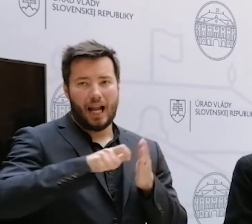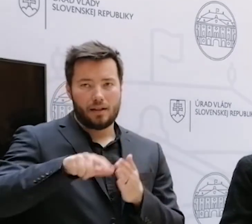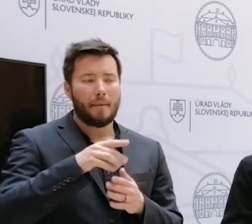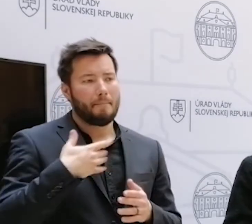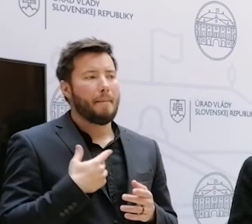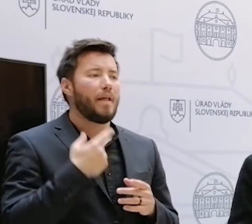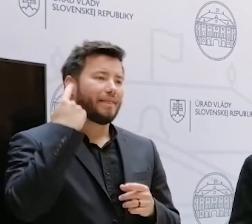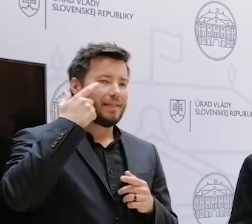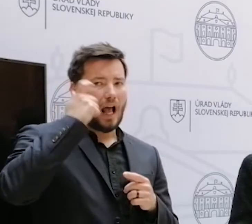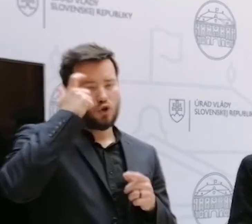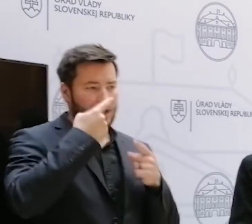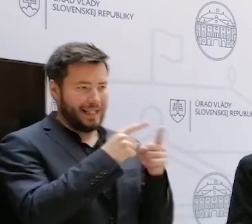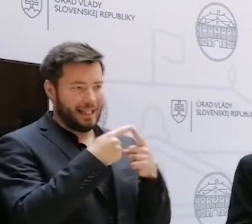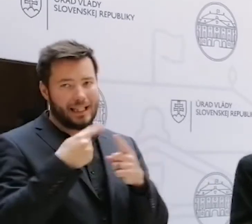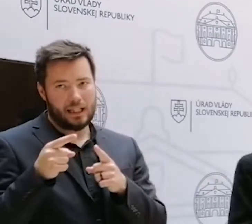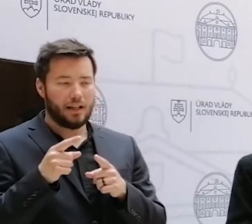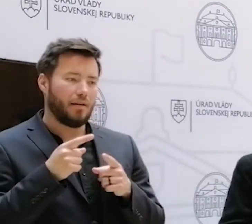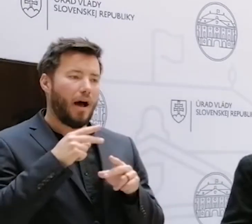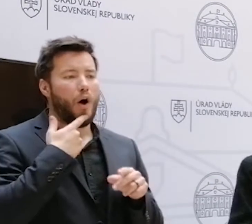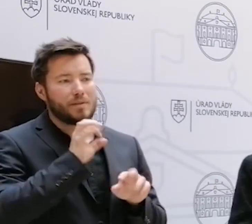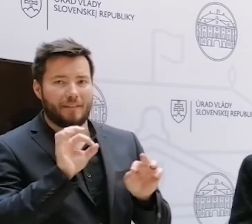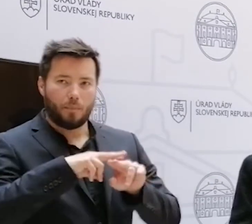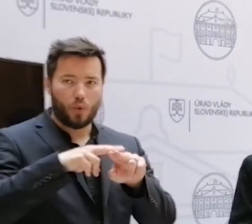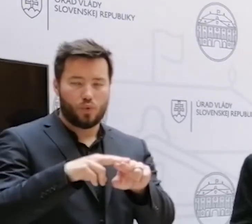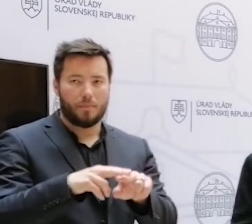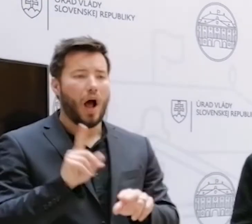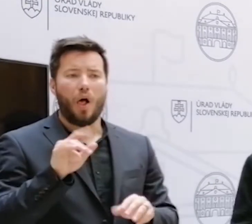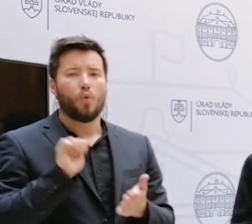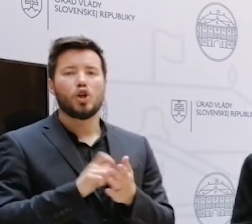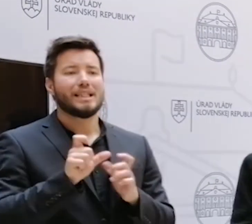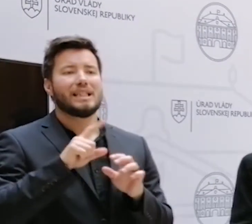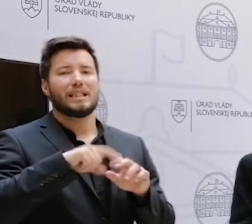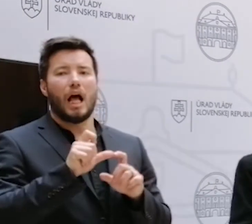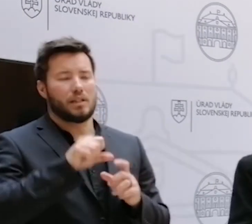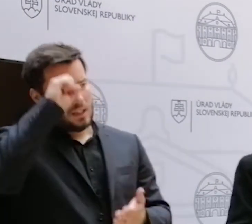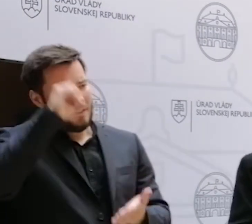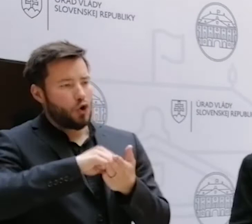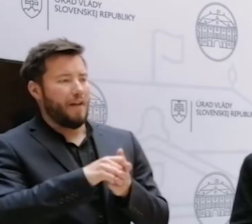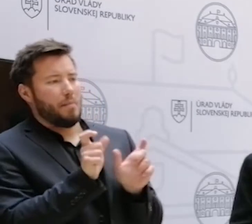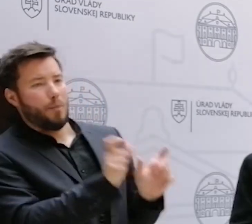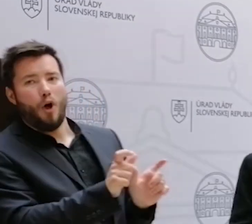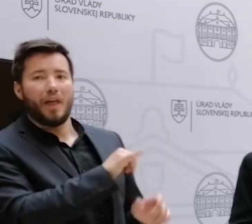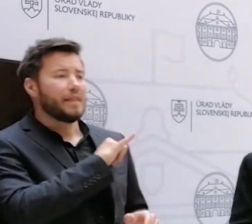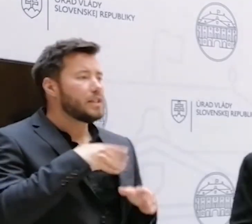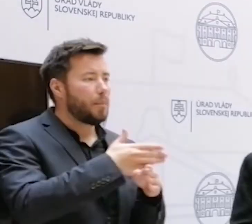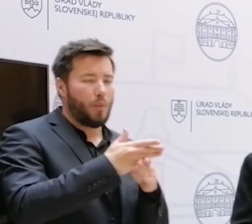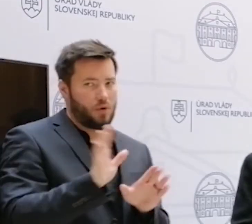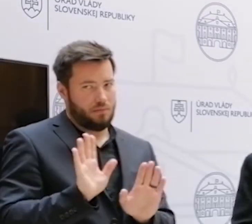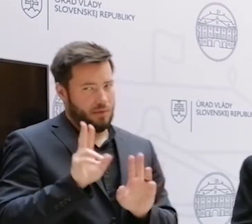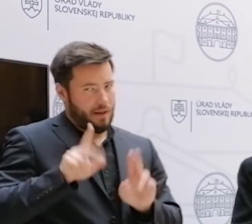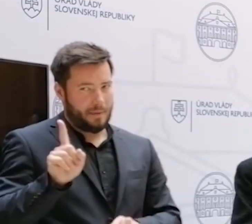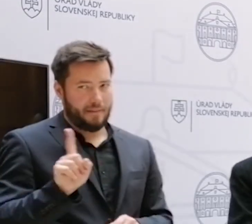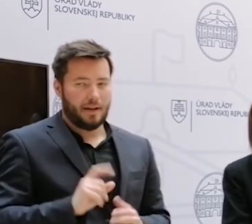postupovať v takýchto prípadoch. Takže určite to nie je o tom, že by sa Saska zasekla a nechce vyriešiť pomoc ľuďom, ktorí sú v núzi. To